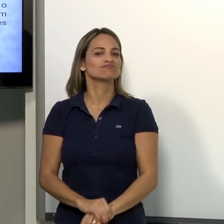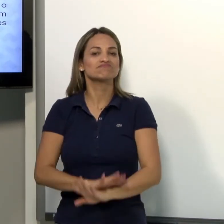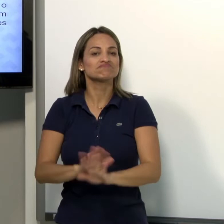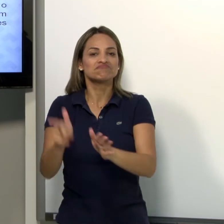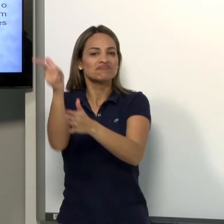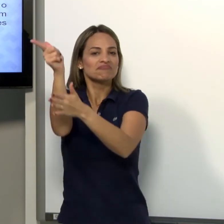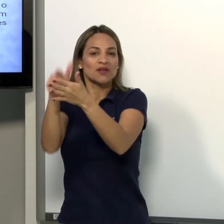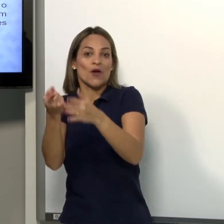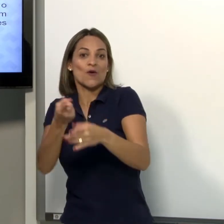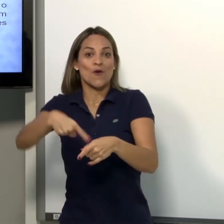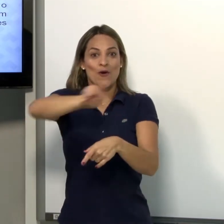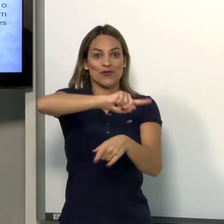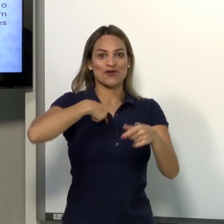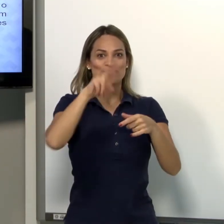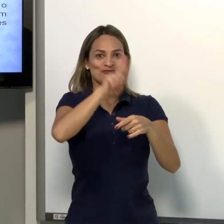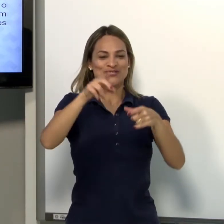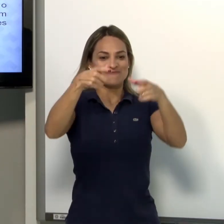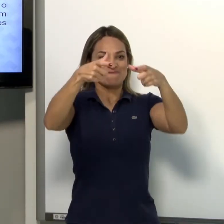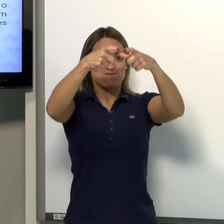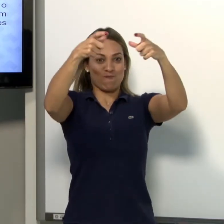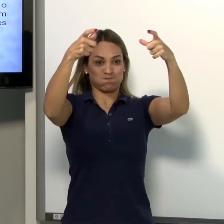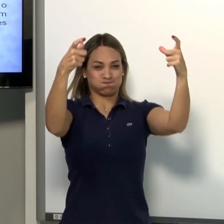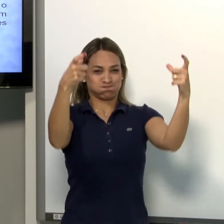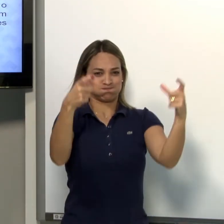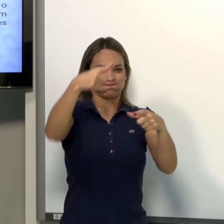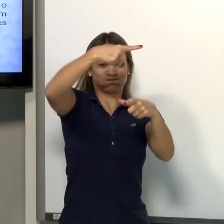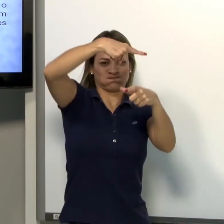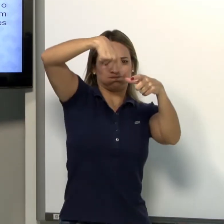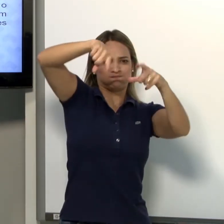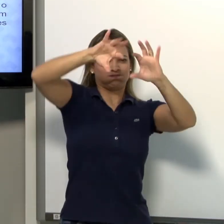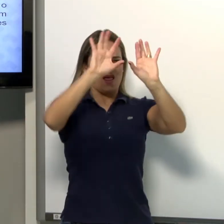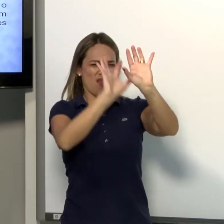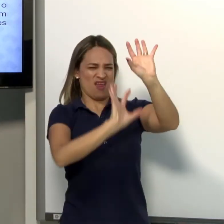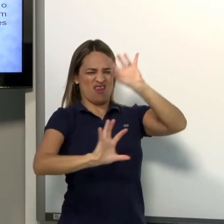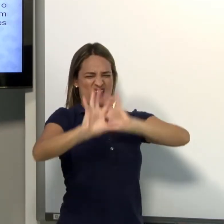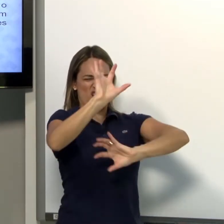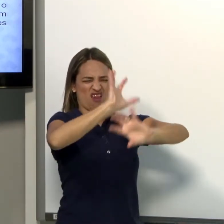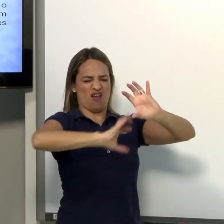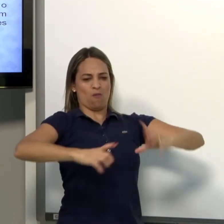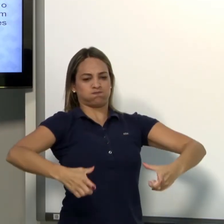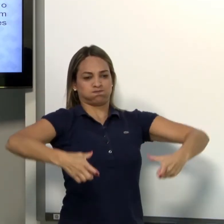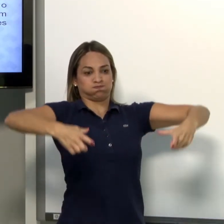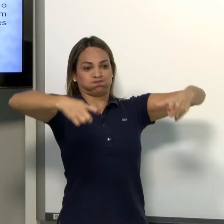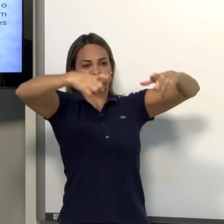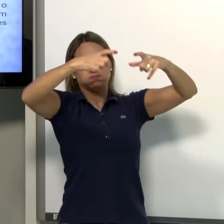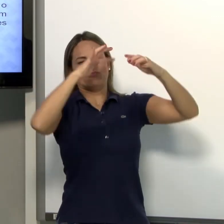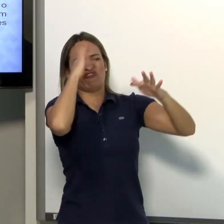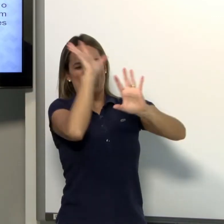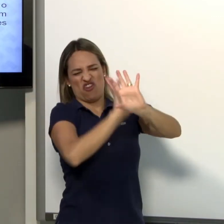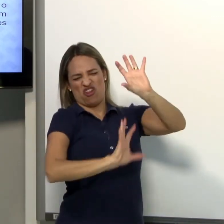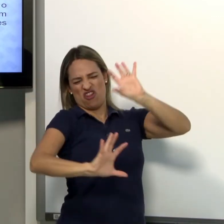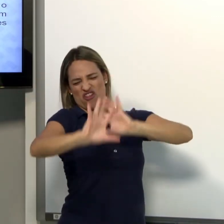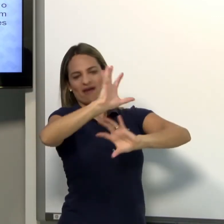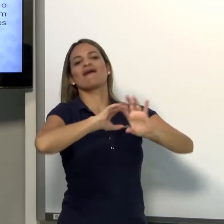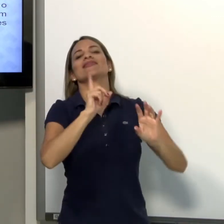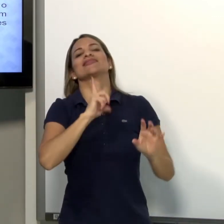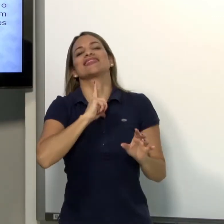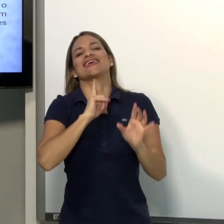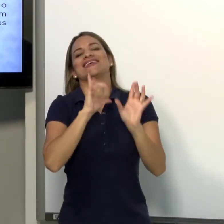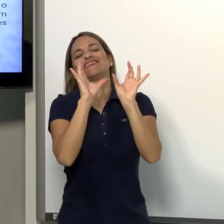ele é afinalado, ele é mais simples. O outro que eu fiz primeiro era um vaso largo, grande, de boca larga, cheio de